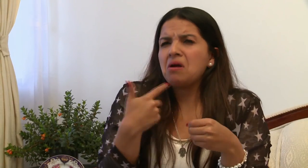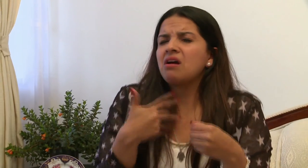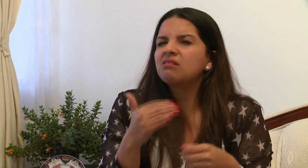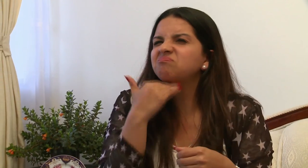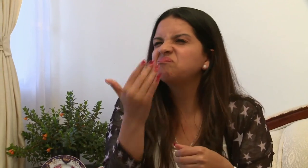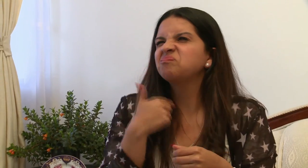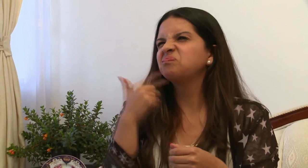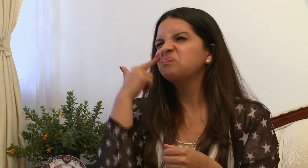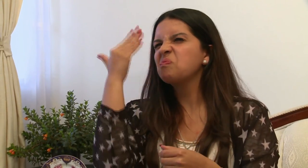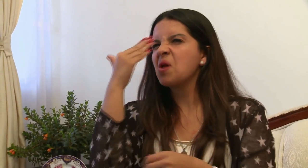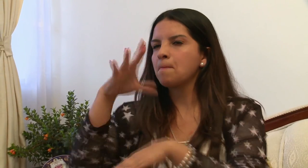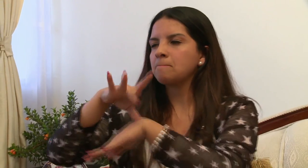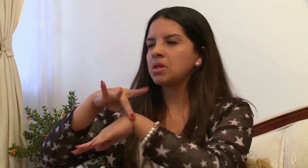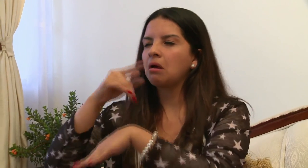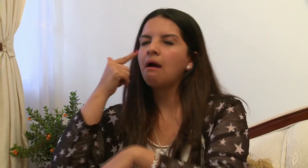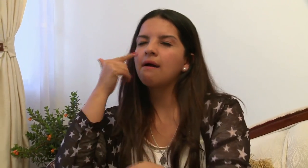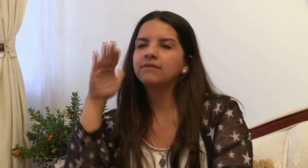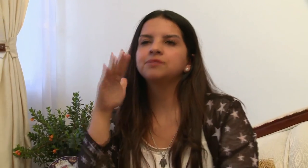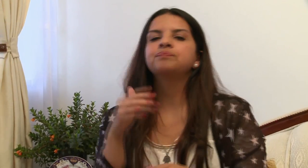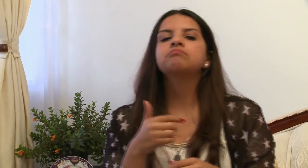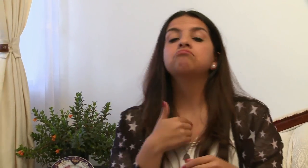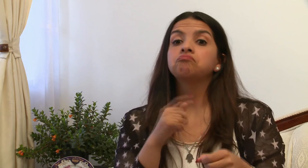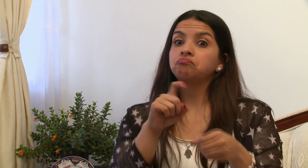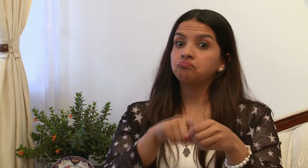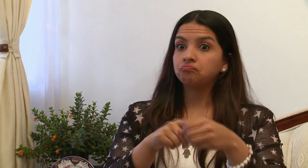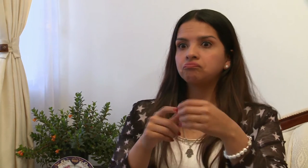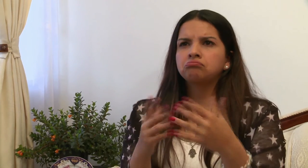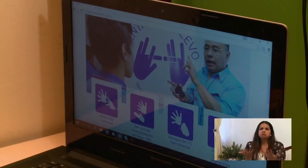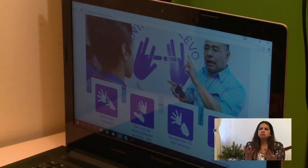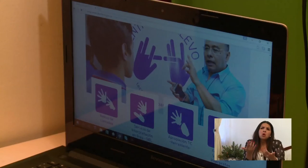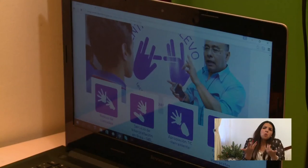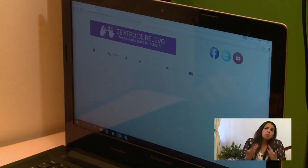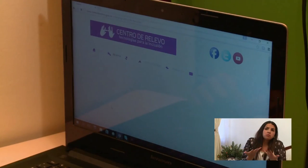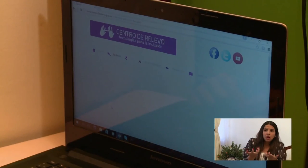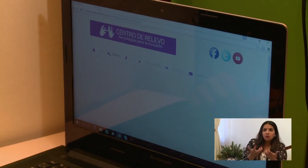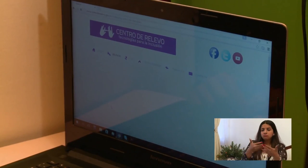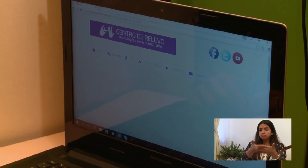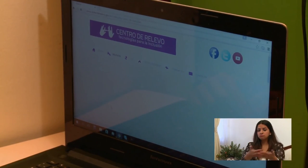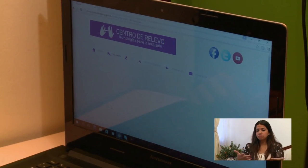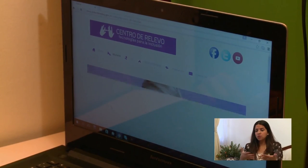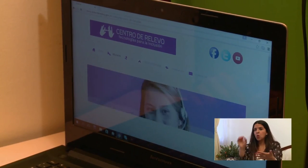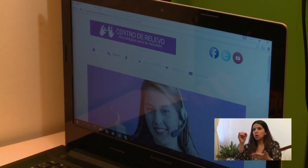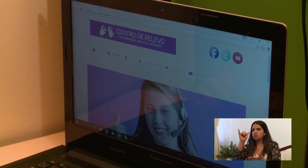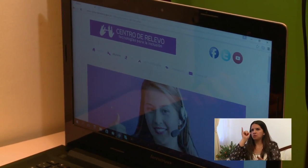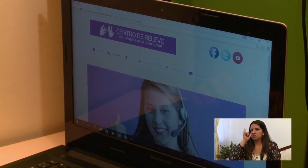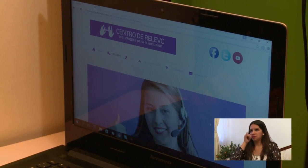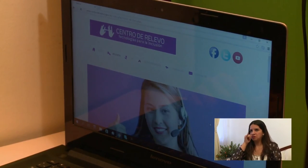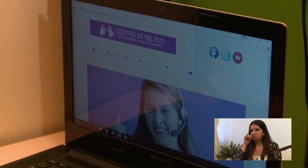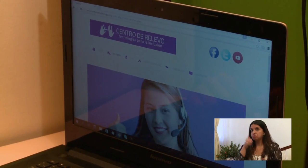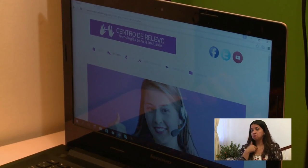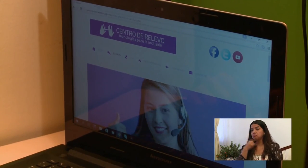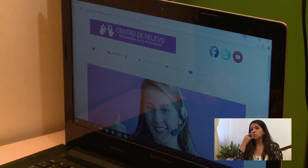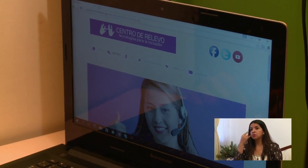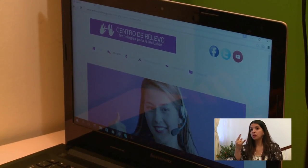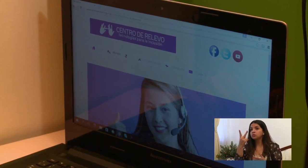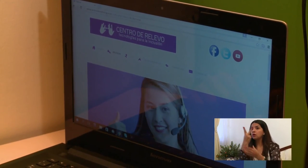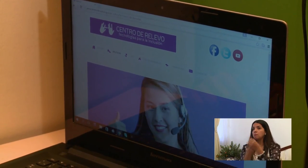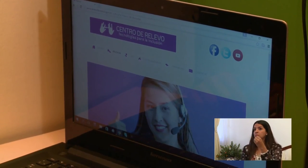hacer uso del servicio del centro de relevo. Hice el primer intento para solicitar una cita médica. Me dijeron que podía hacerlo